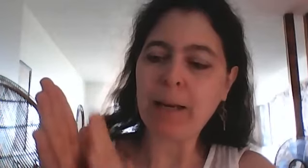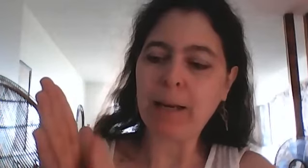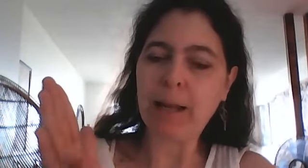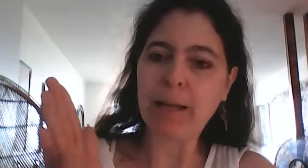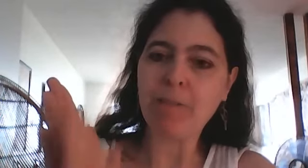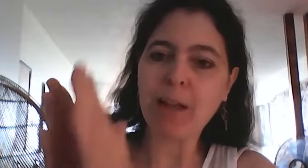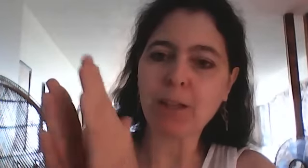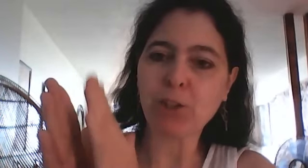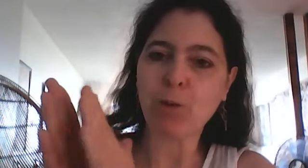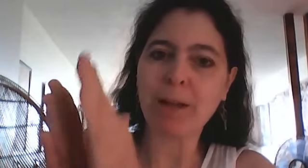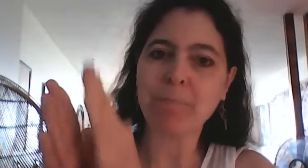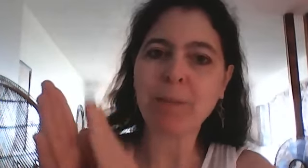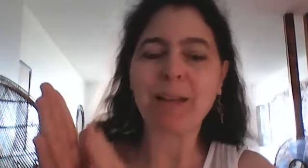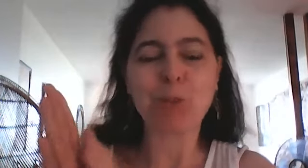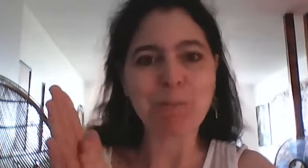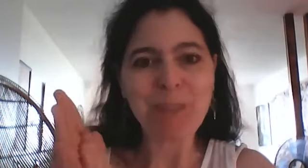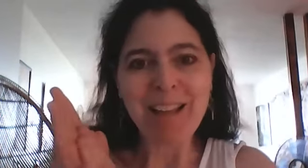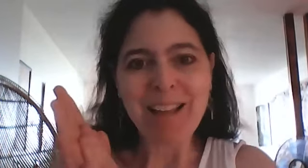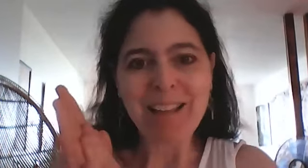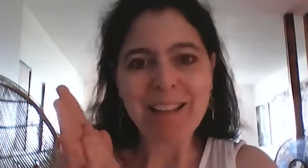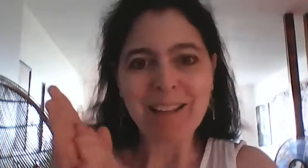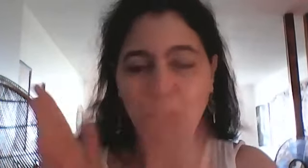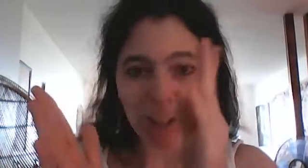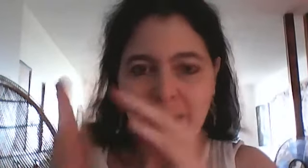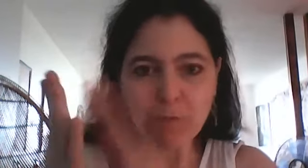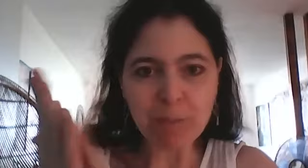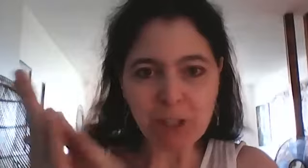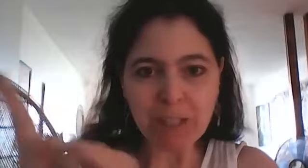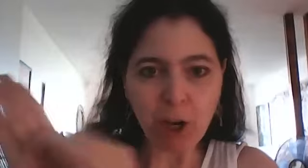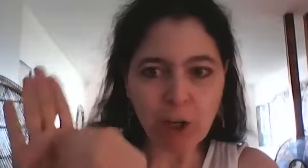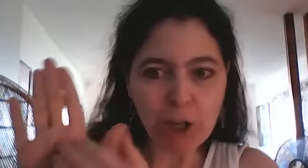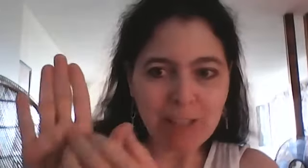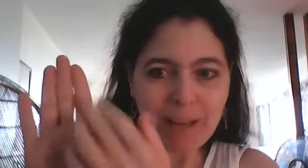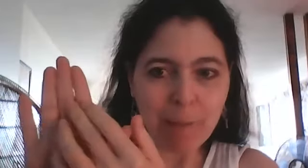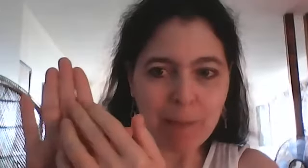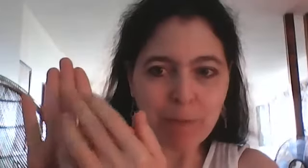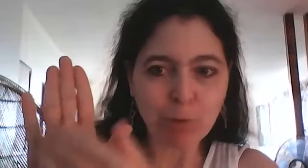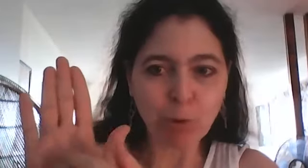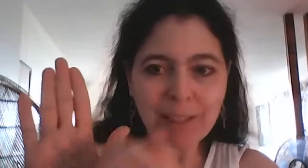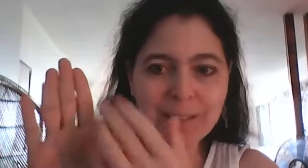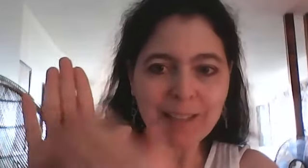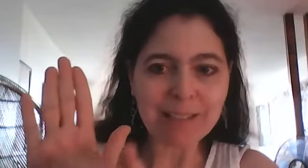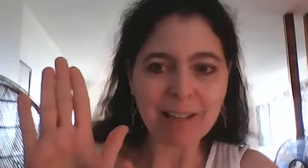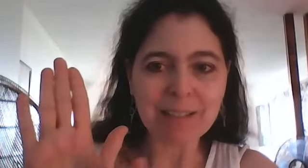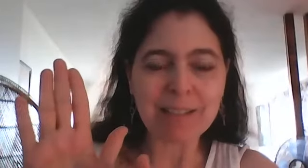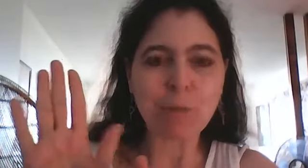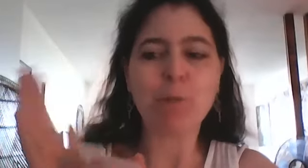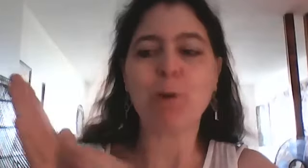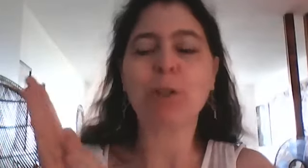à l'envers je crois en tout cas retenez que vous imaginez l'horloge dans la main puis vous tournez dans le sens d'une montre